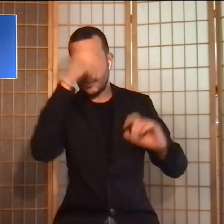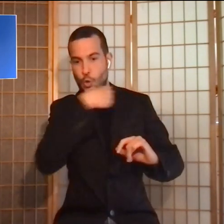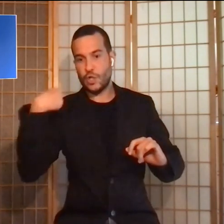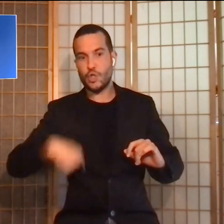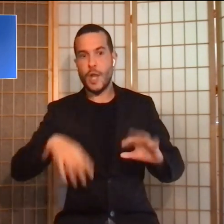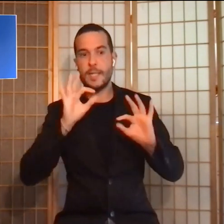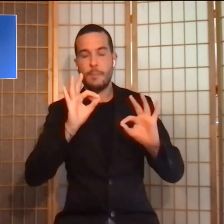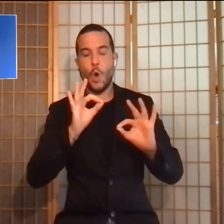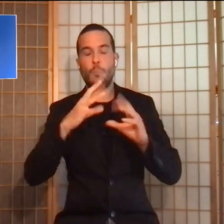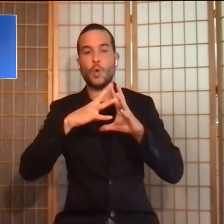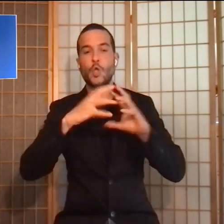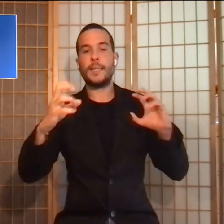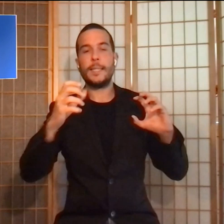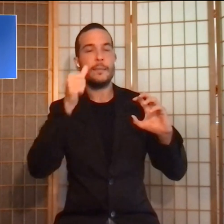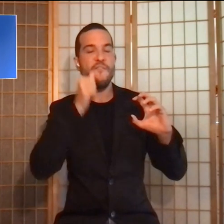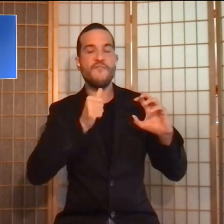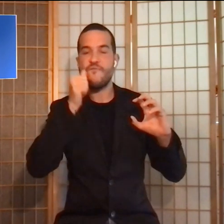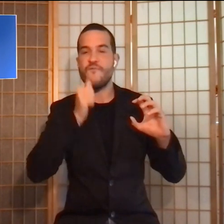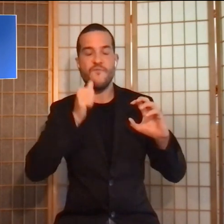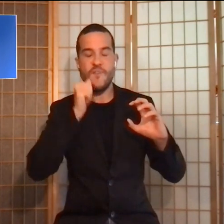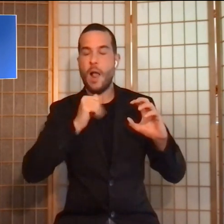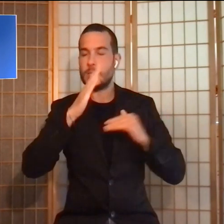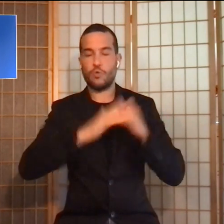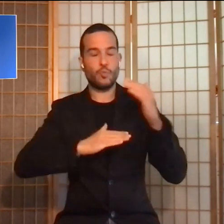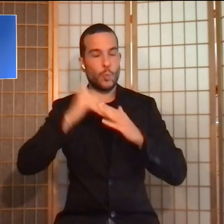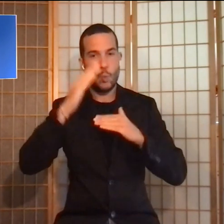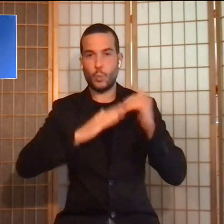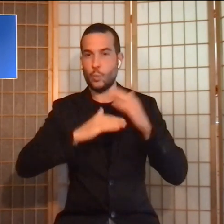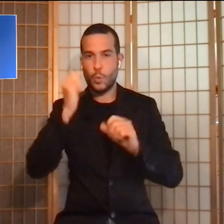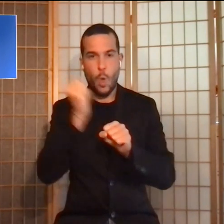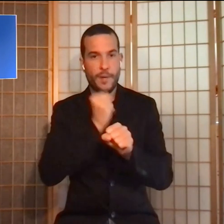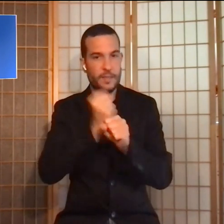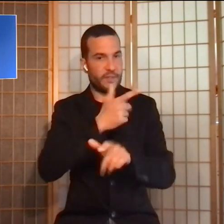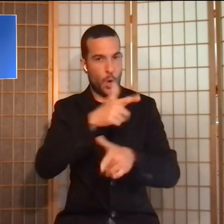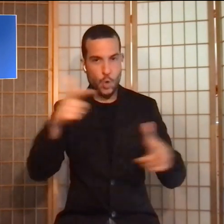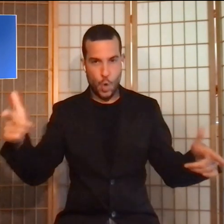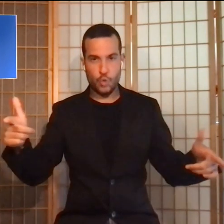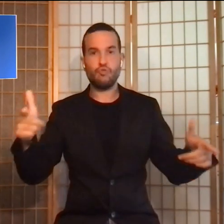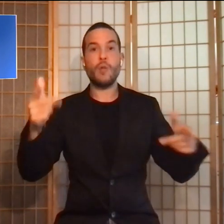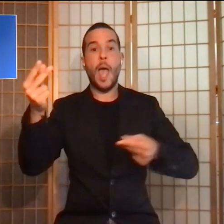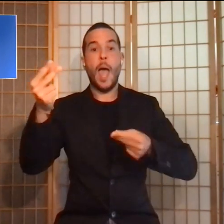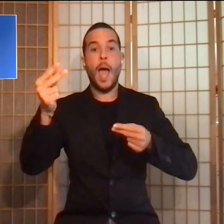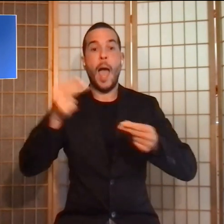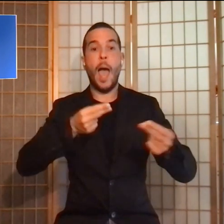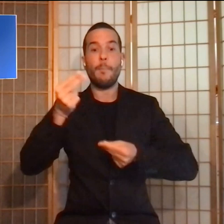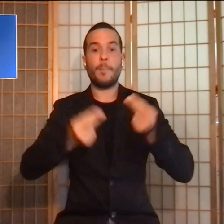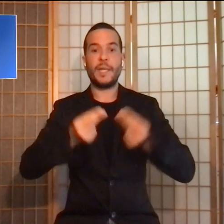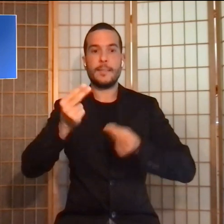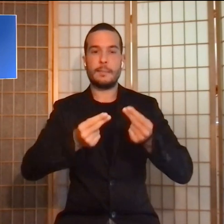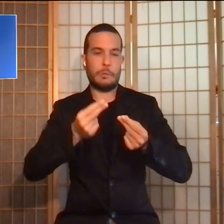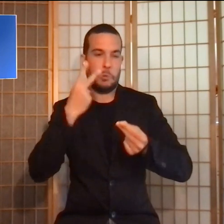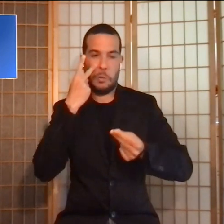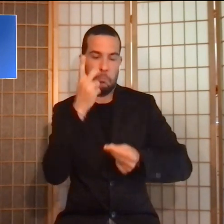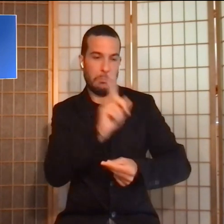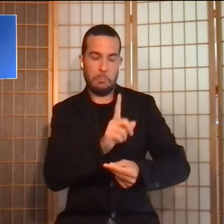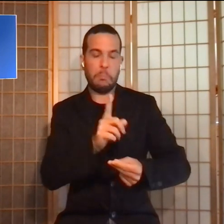prive di strutture di operatività con amministratori irriperibili e con grossi debiti nei